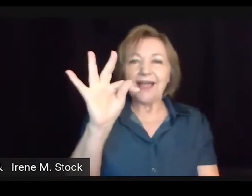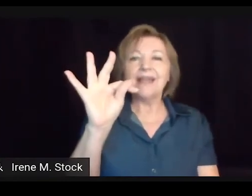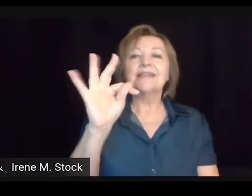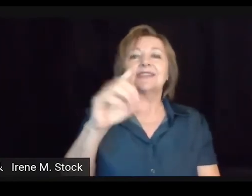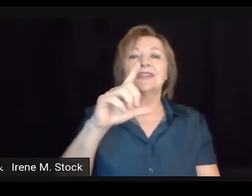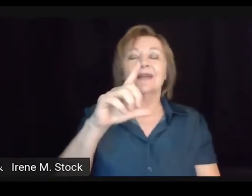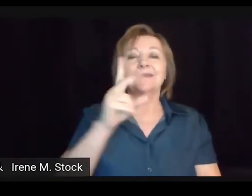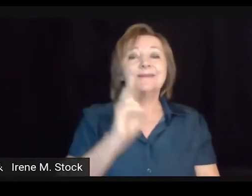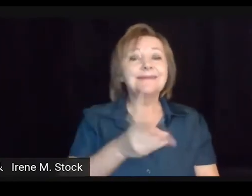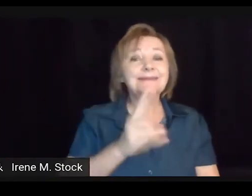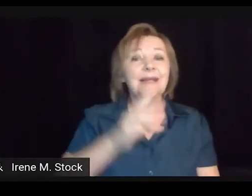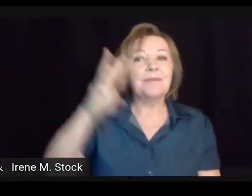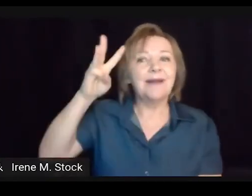Com relação ao chat...